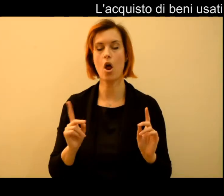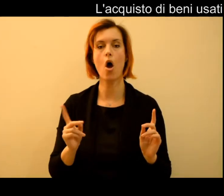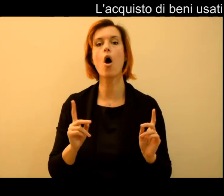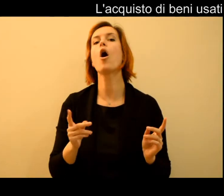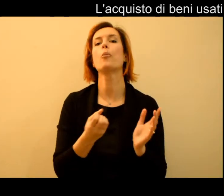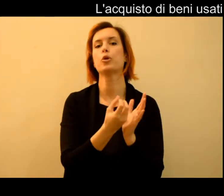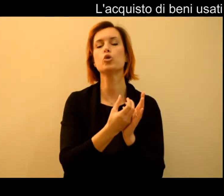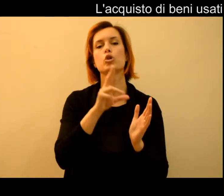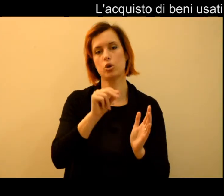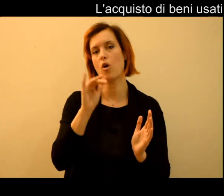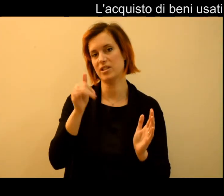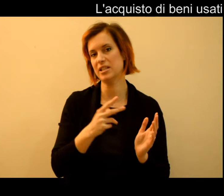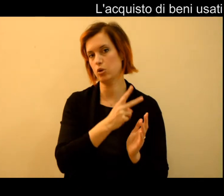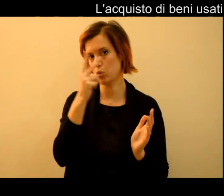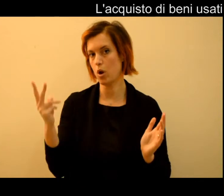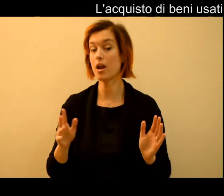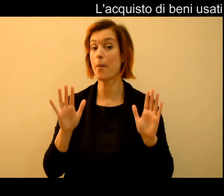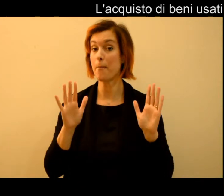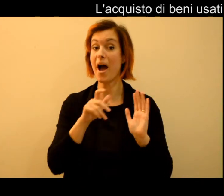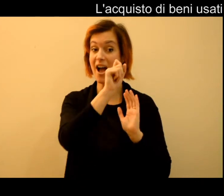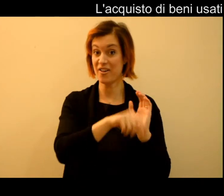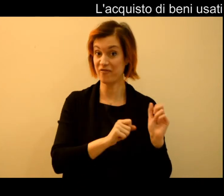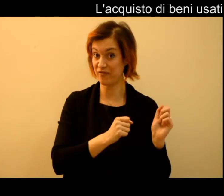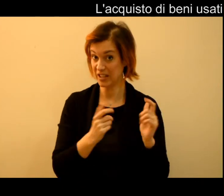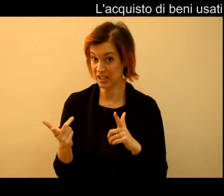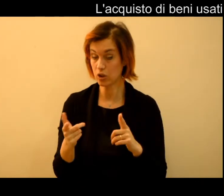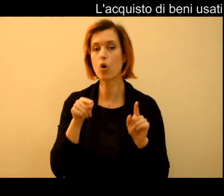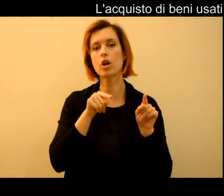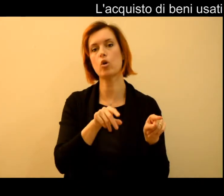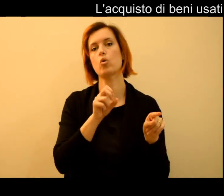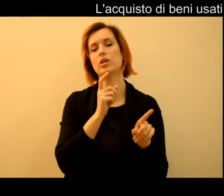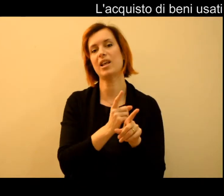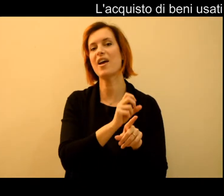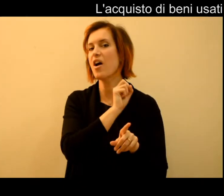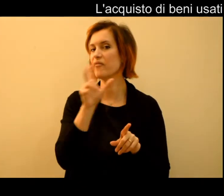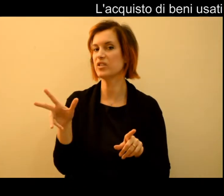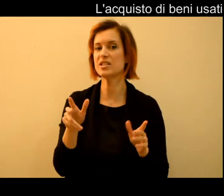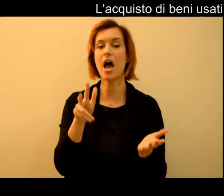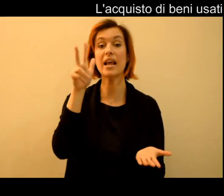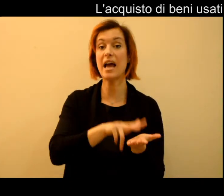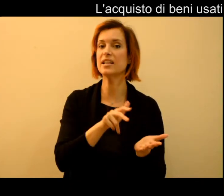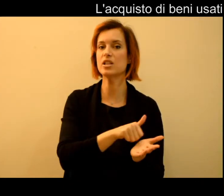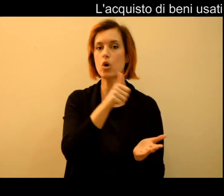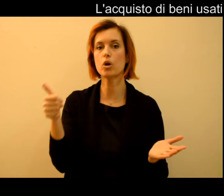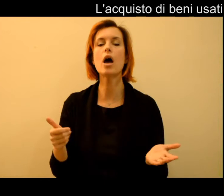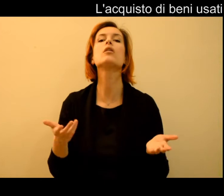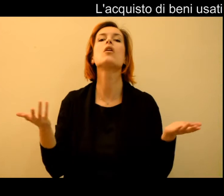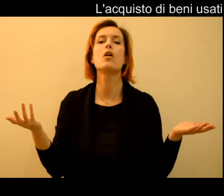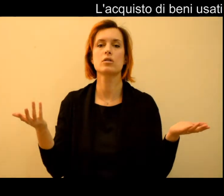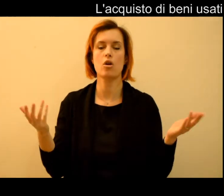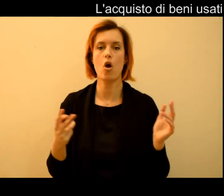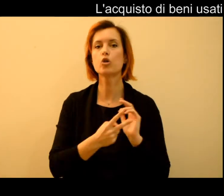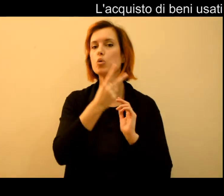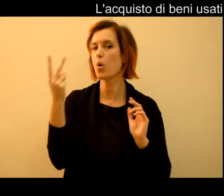venditore deve aver precisato che la garanzia è soltanto di un anno altrimenti anche sull'usato vale la